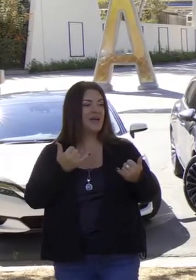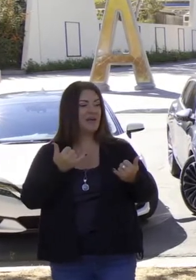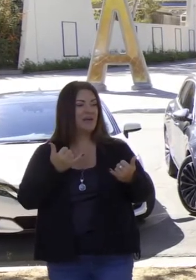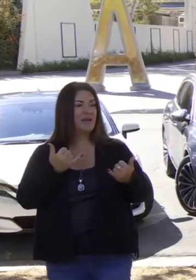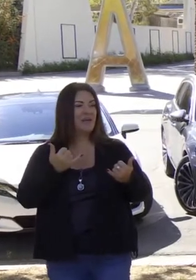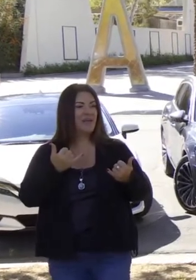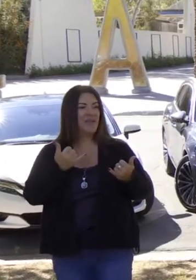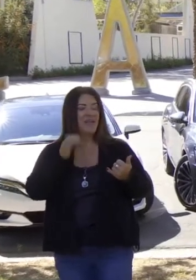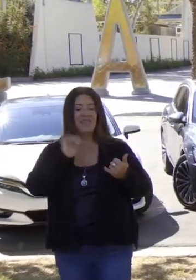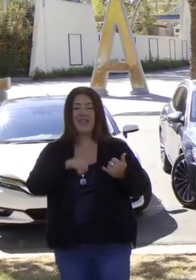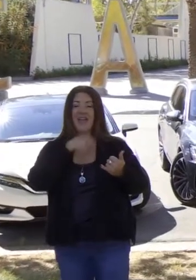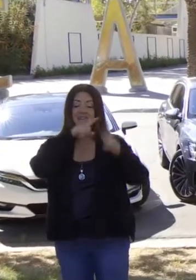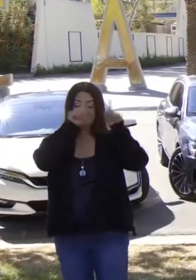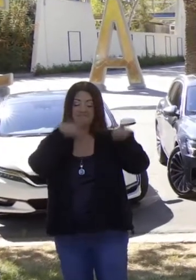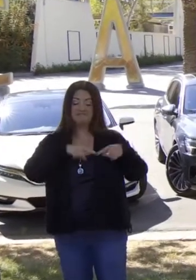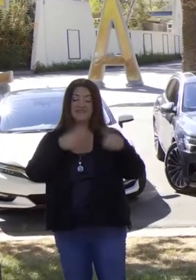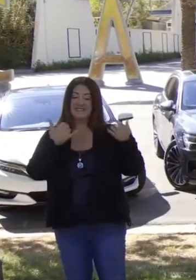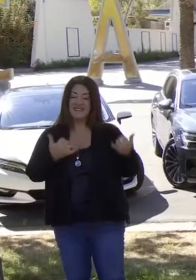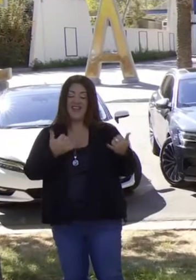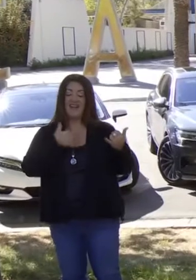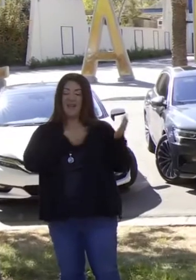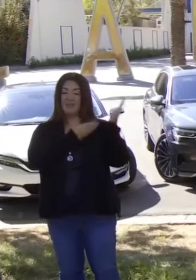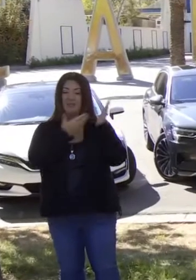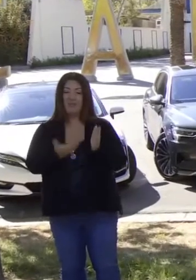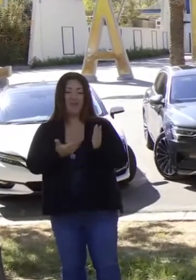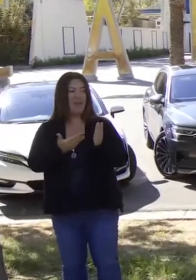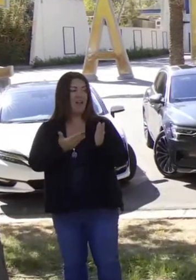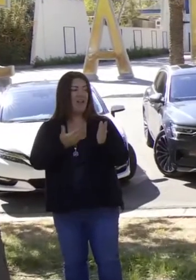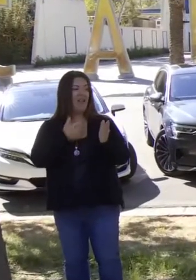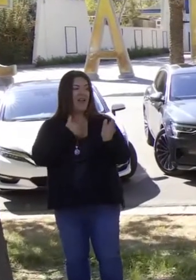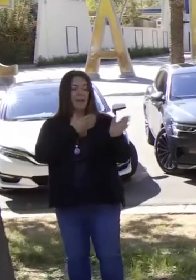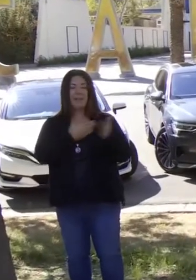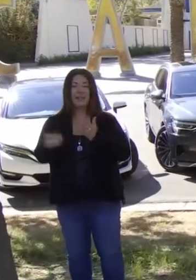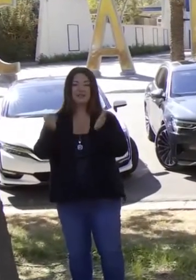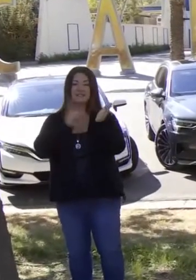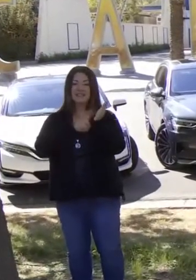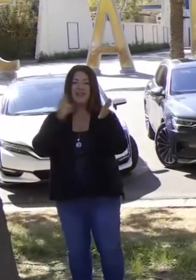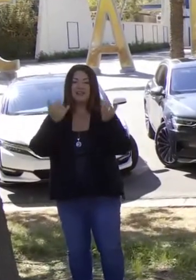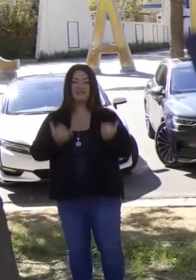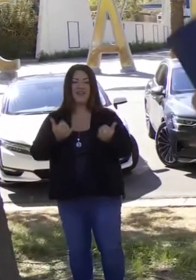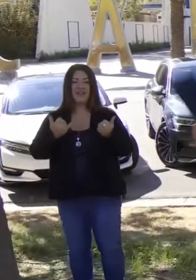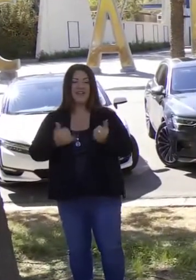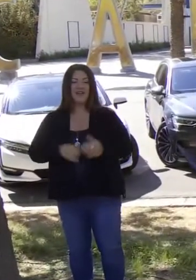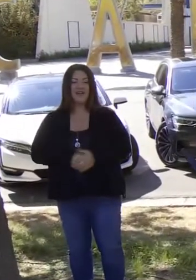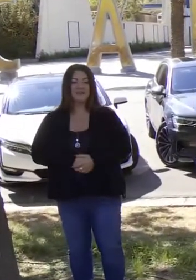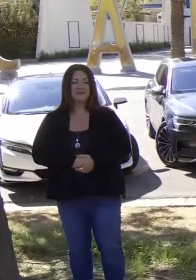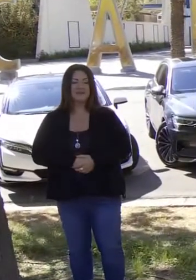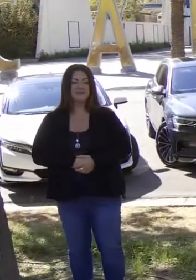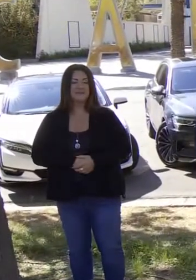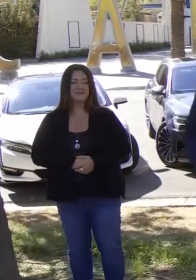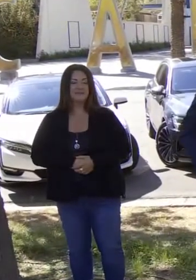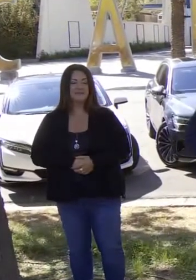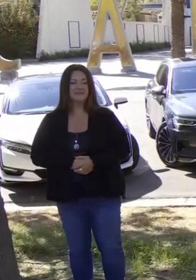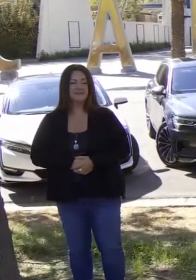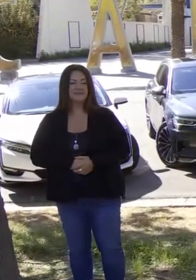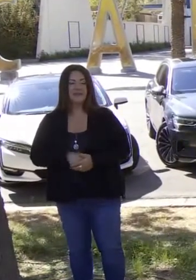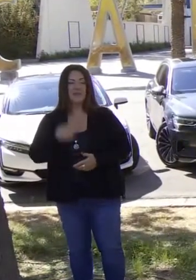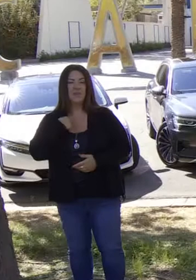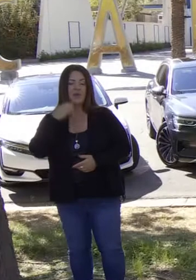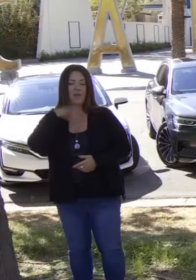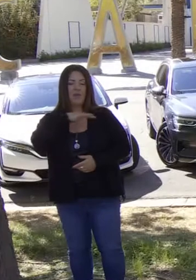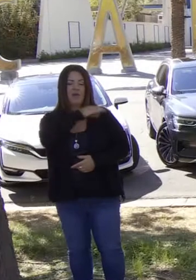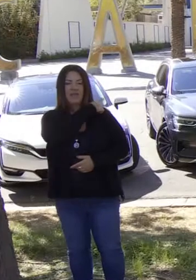que firmemos esta orden ejecutiva físicamente. Fírmelo, fírmelo ya.